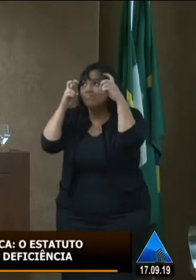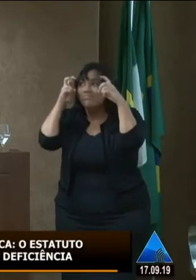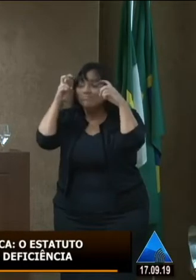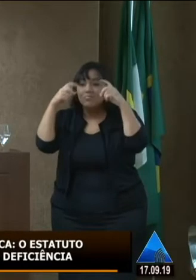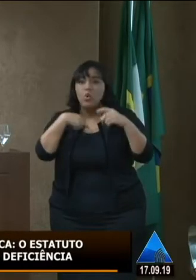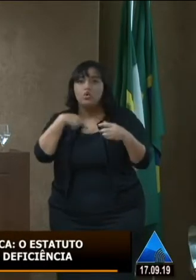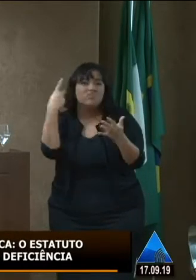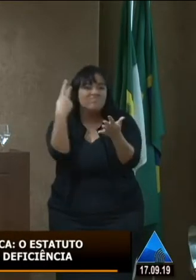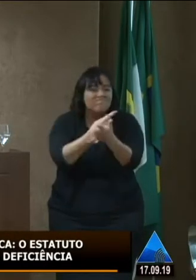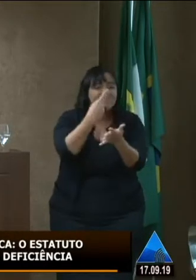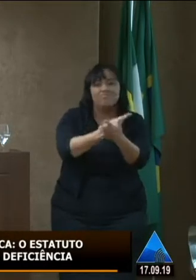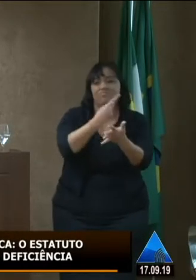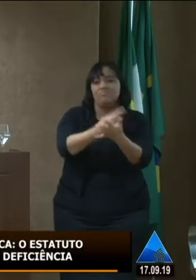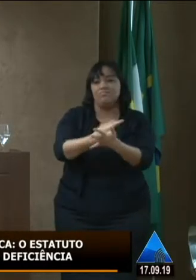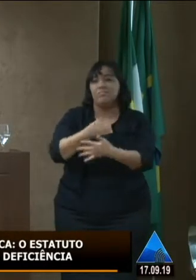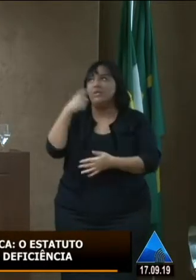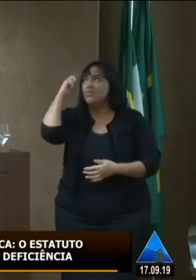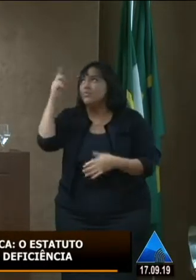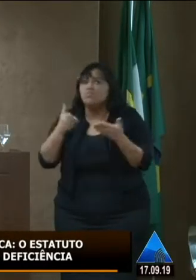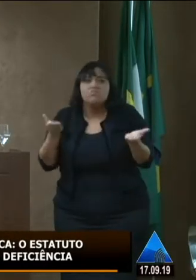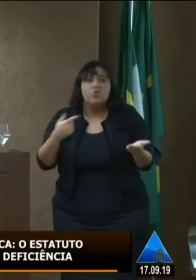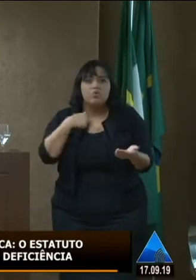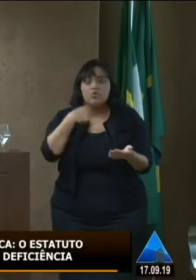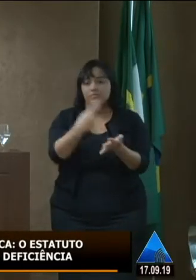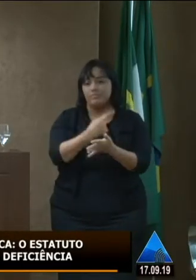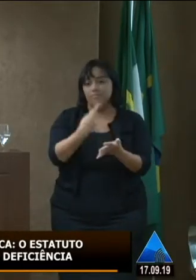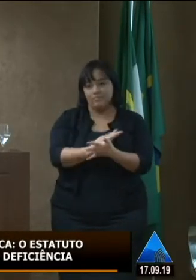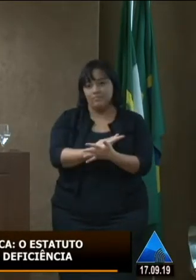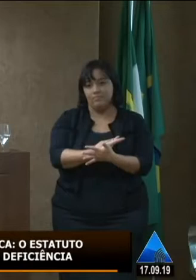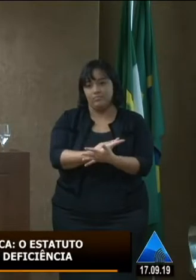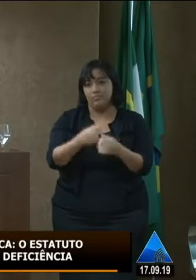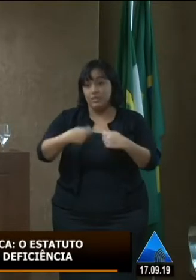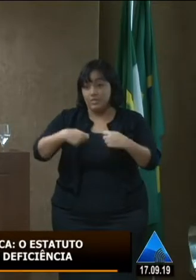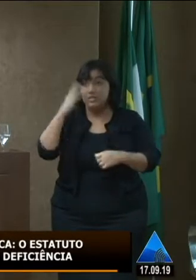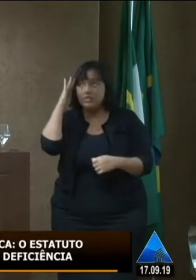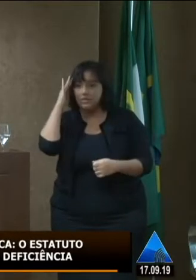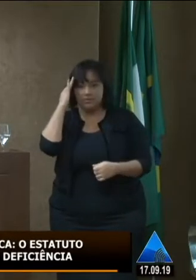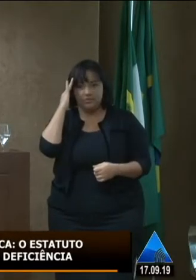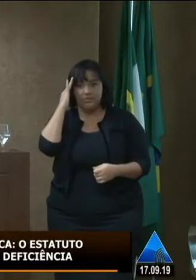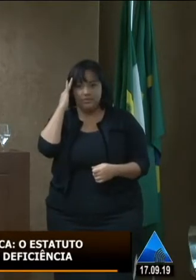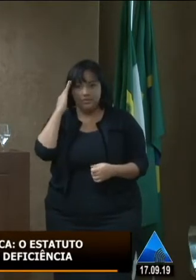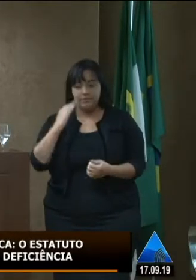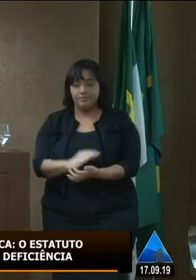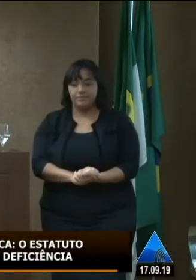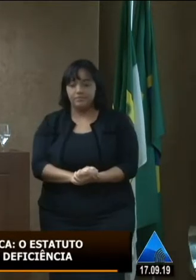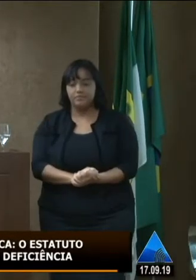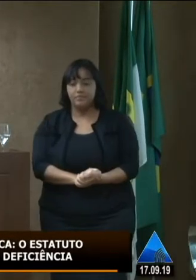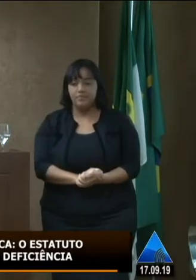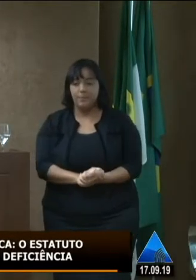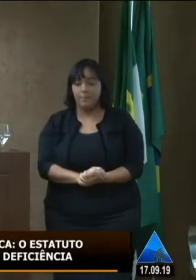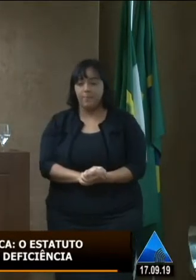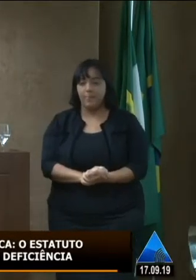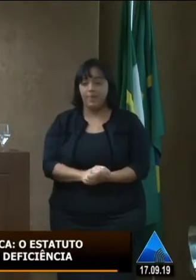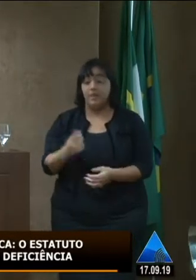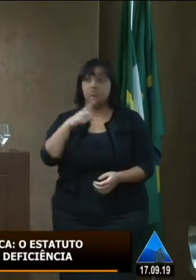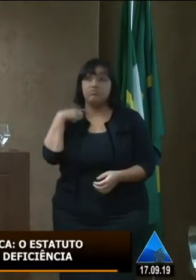deputado não é companheiros a gente precisa ter essa capacidade de autocrítica de fazer uma avaliação onde é